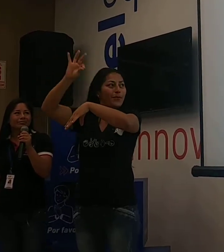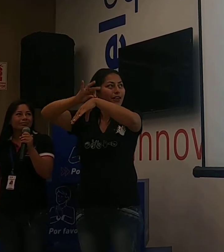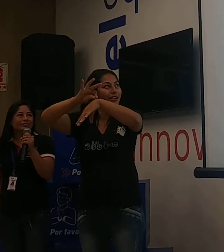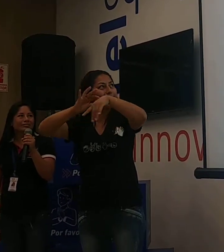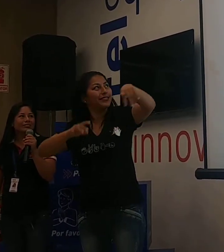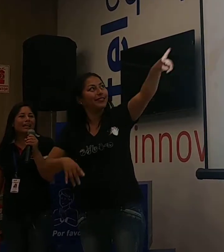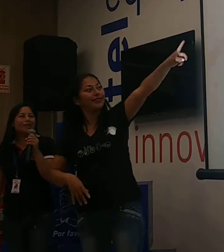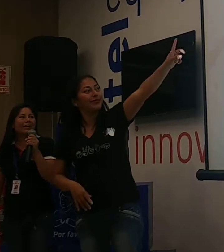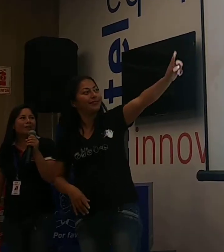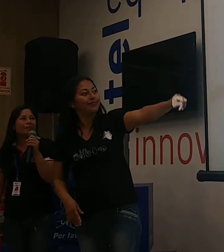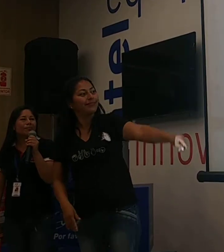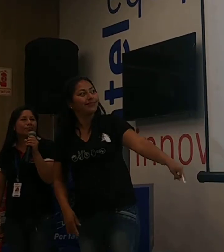Abel